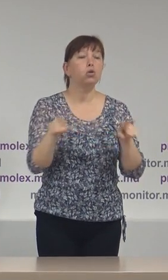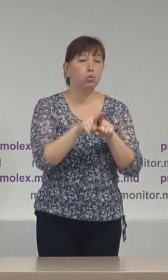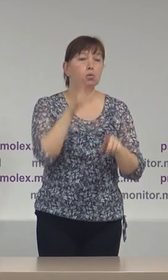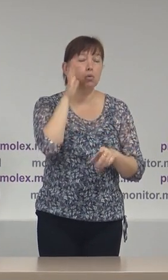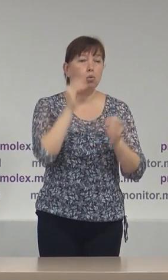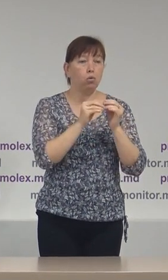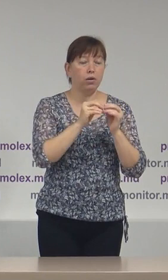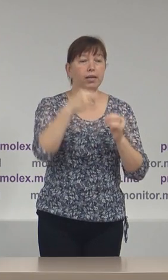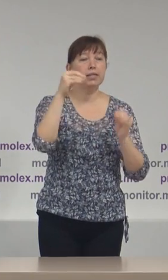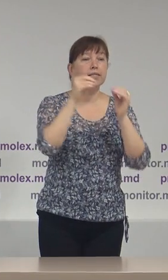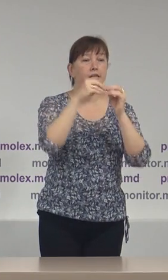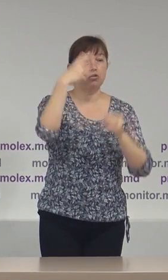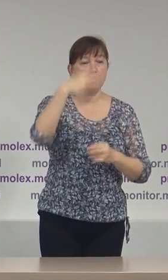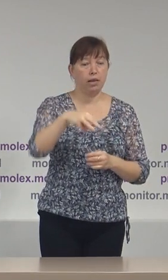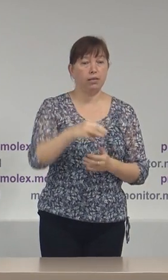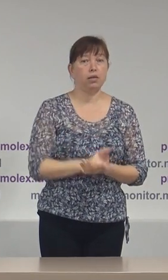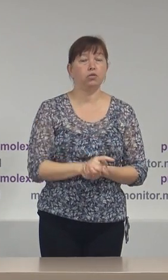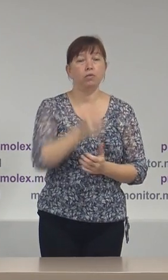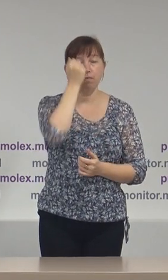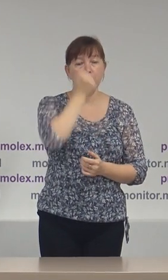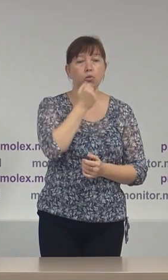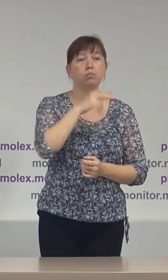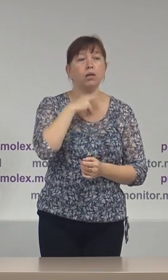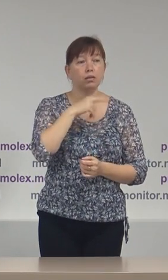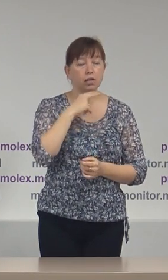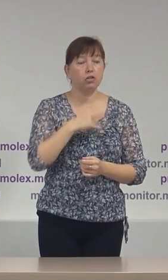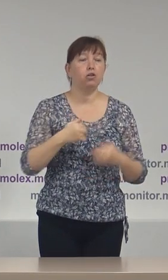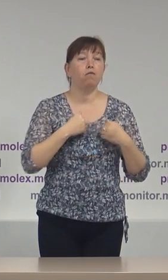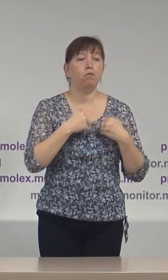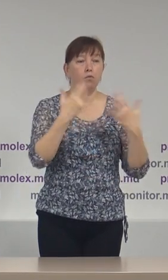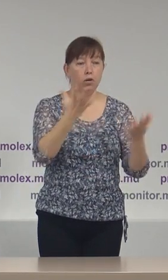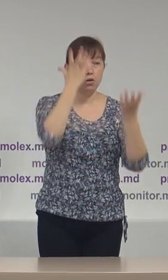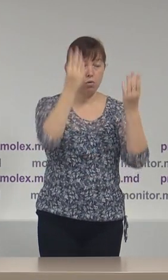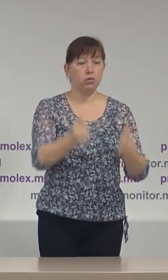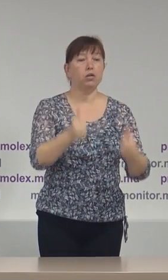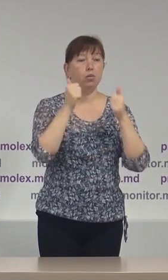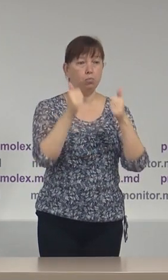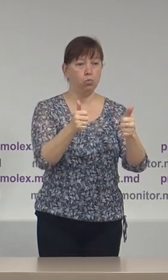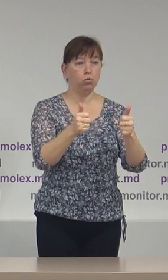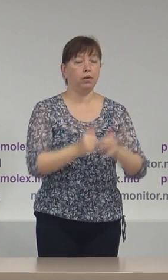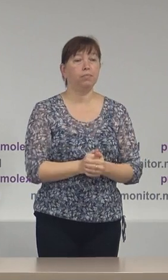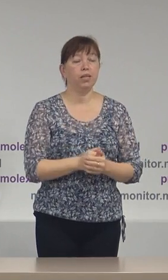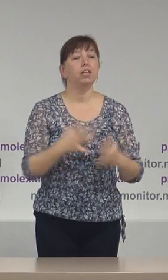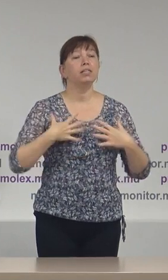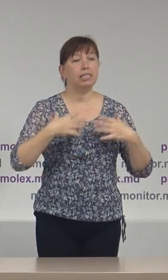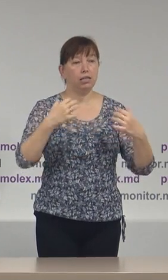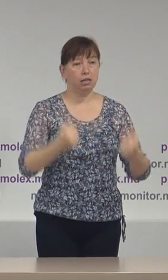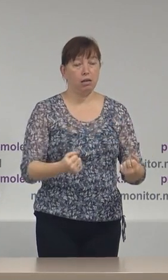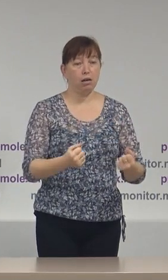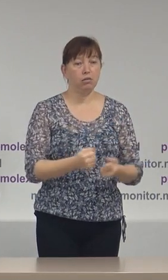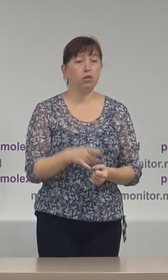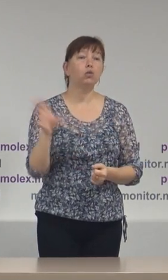10 și 30 vă mulțumesc mult pentru atenție și vă urez o zi bună și sănătate